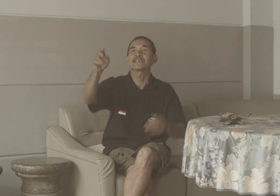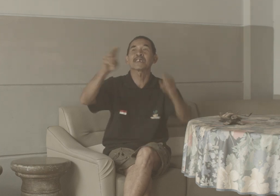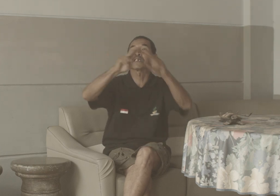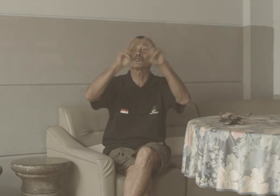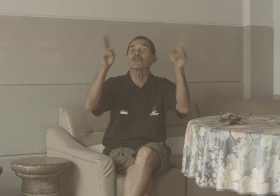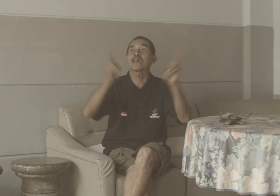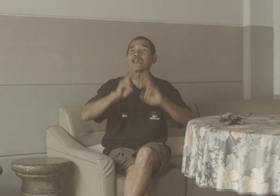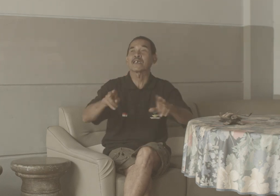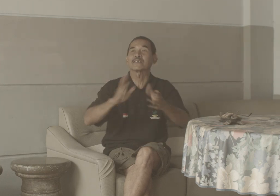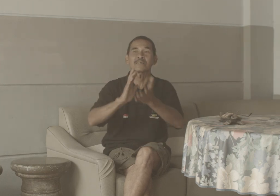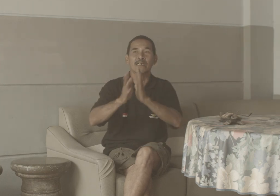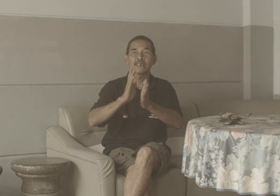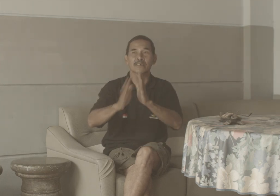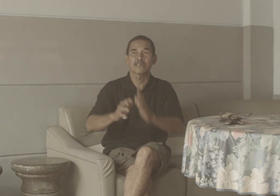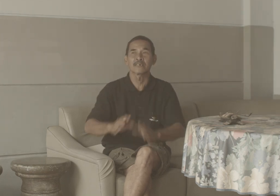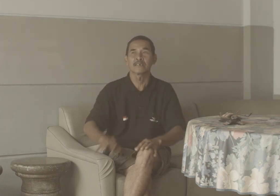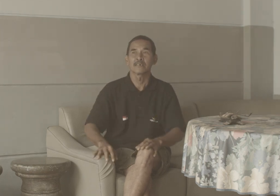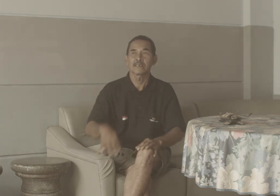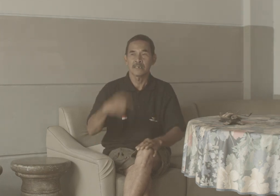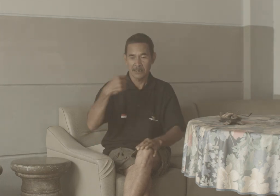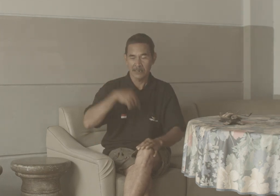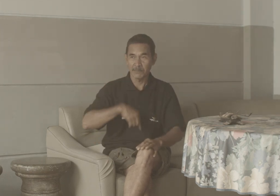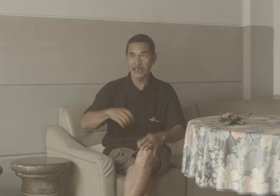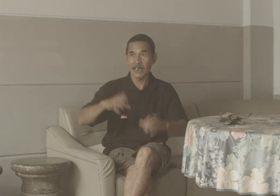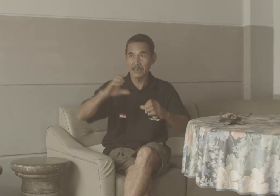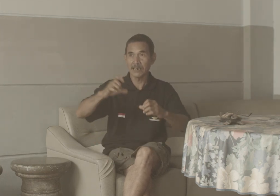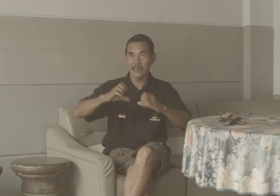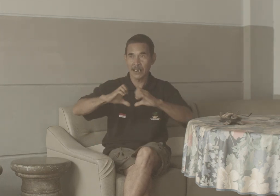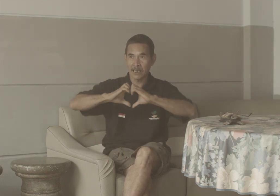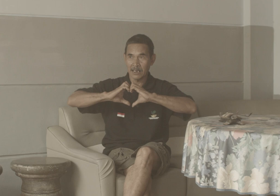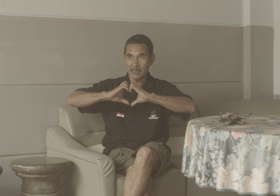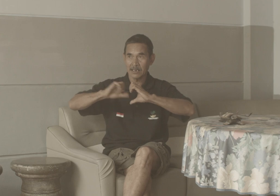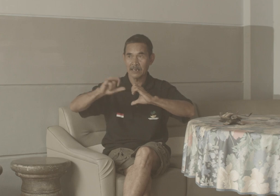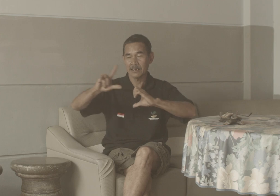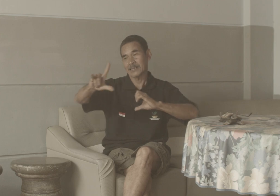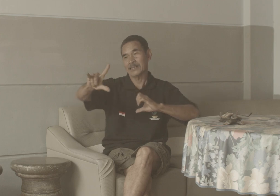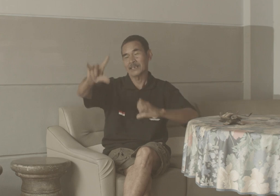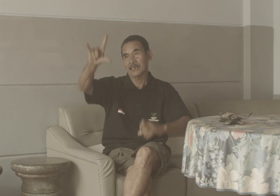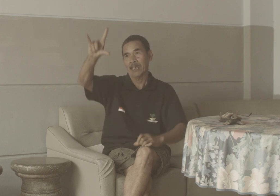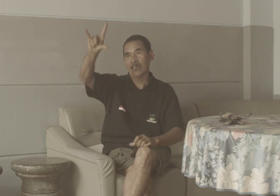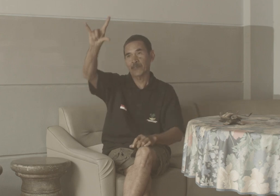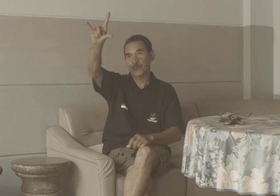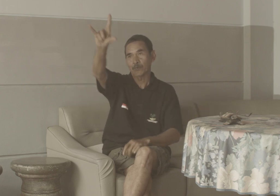Internasional Sain Di Bengkala Kadang-kadang I love you